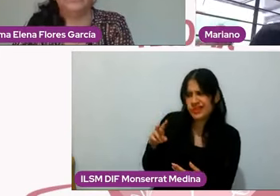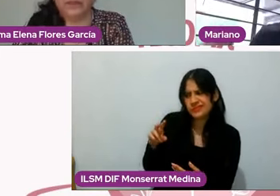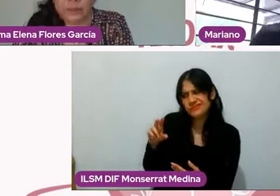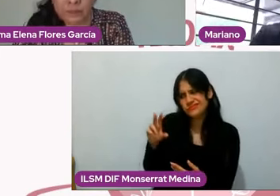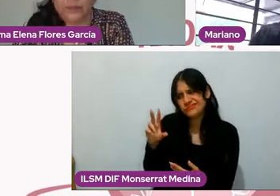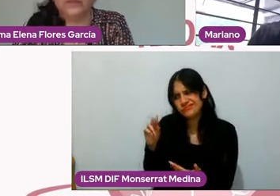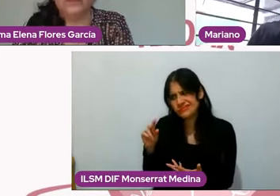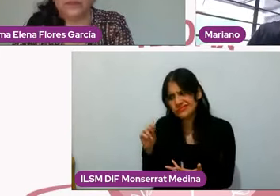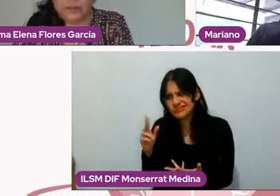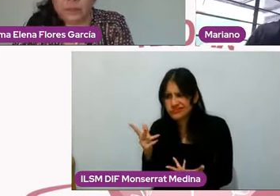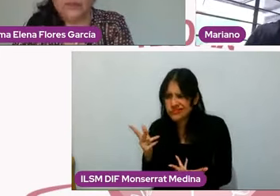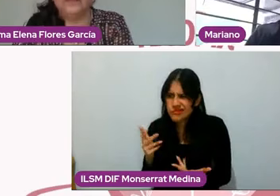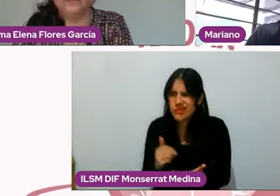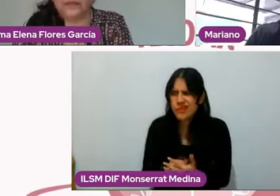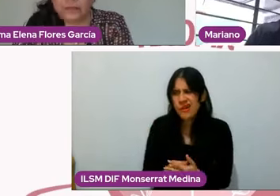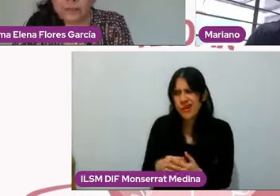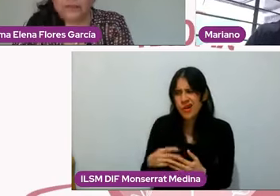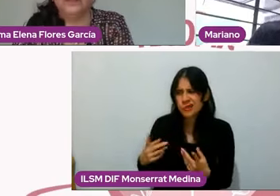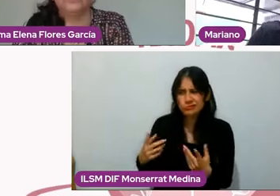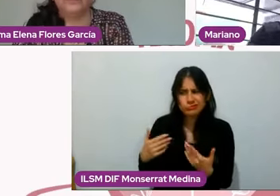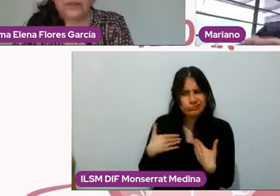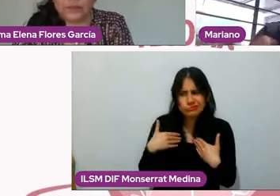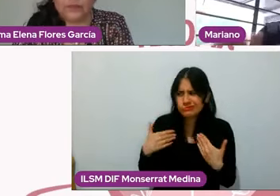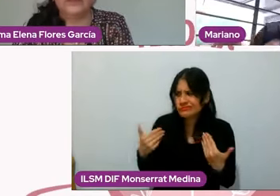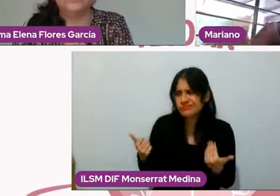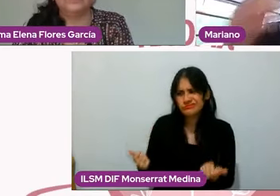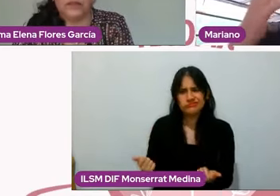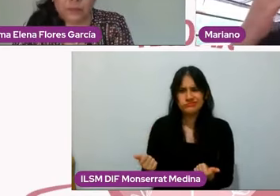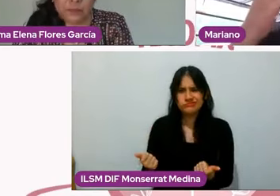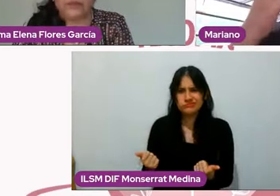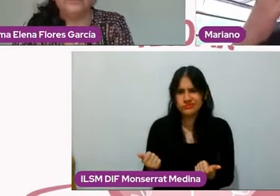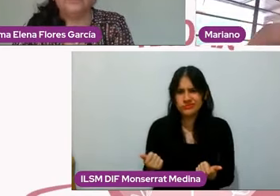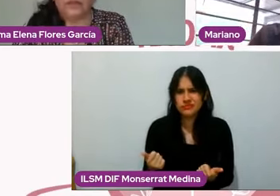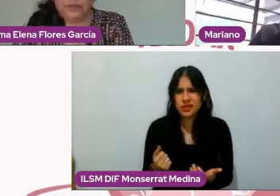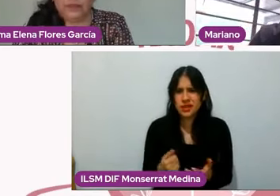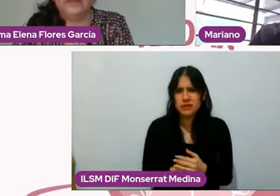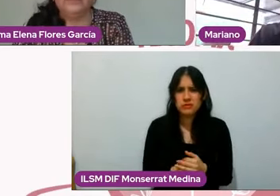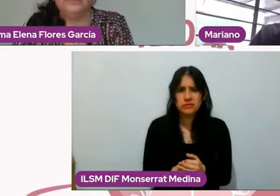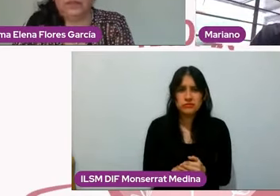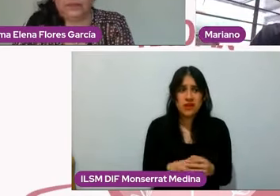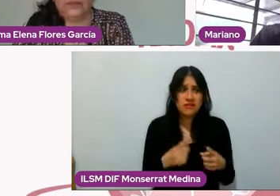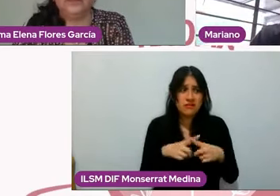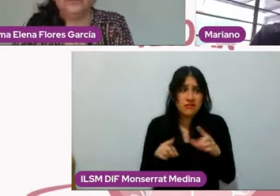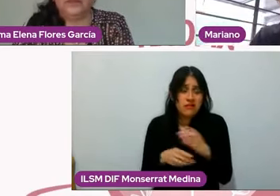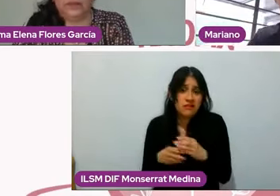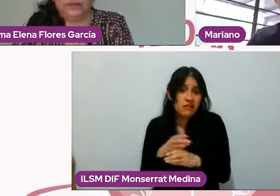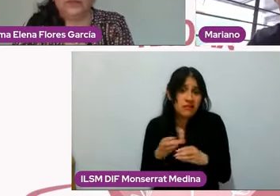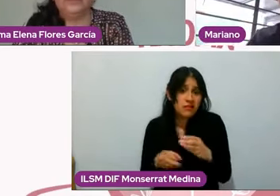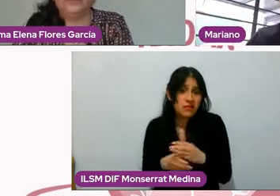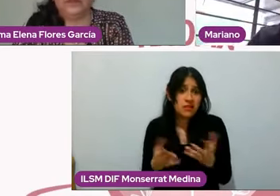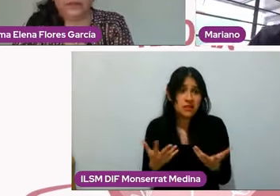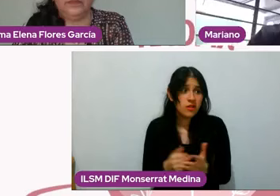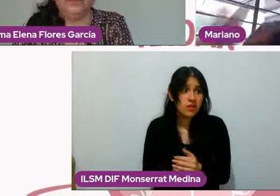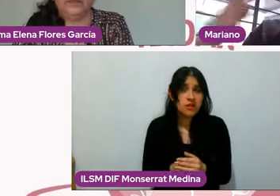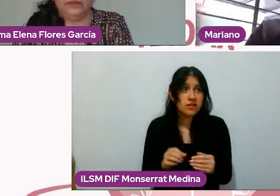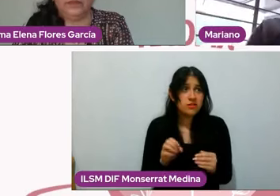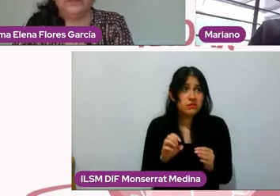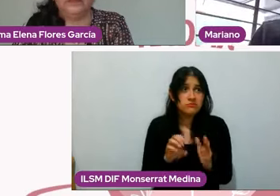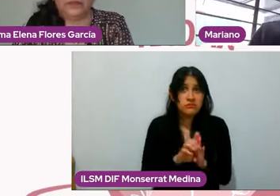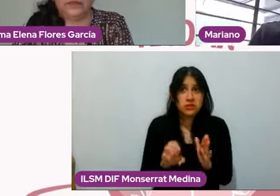el paso en esas cosas. Y hablo de ejemplos que pueden ser tan simples pero